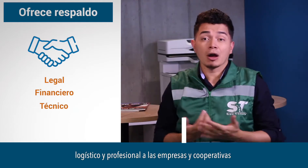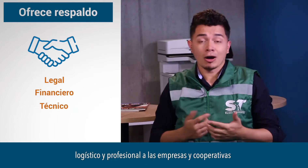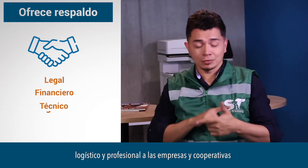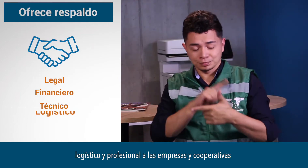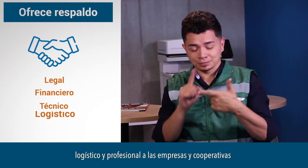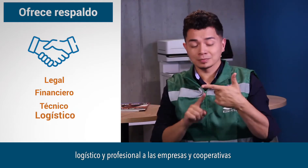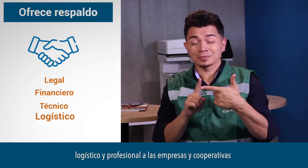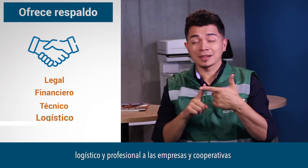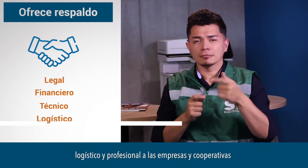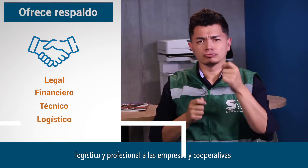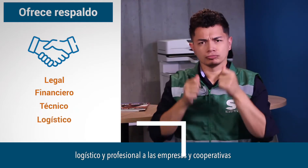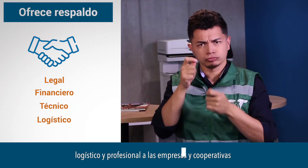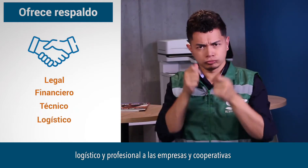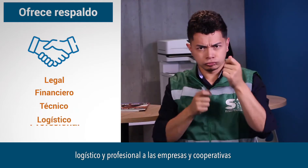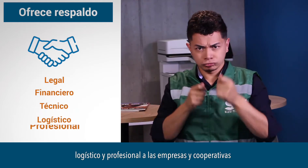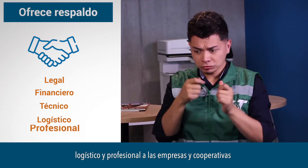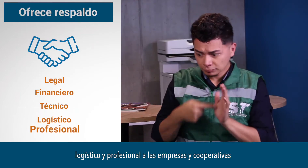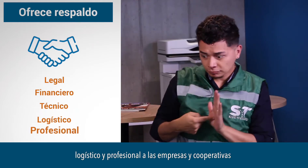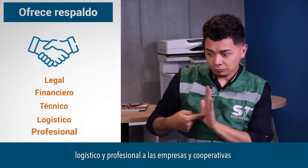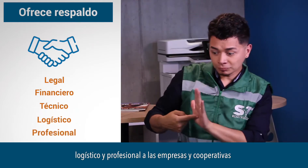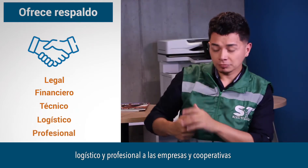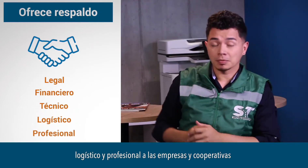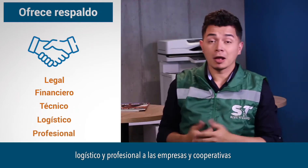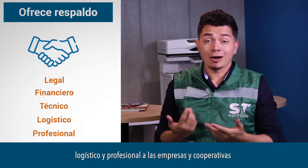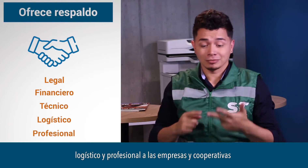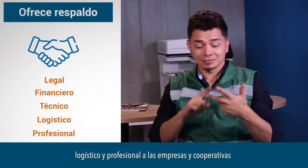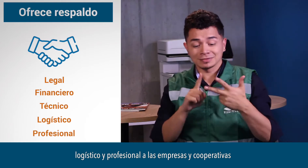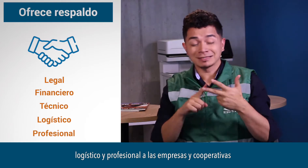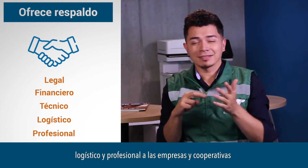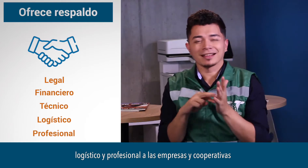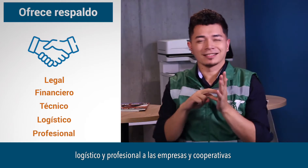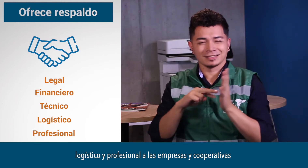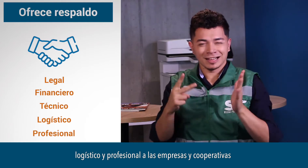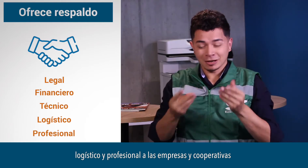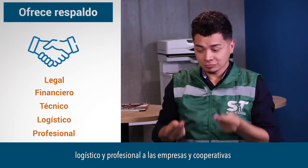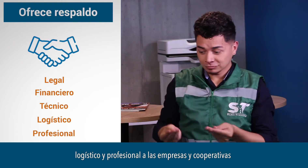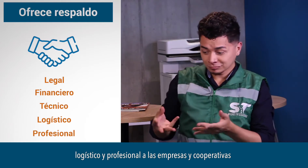logístico y profesional a las empresas y cooperativas,